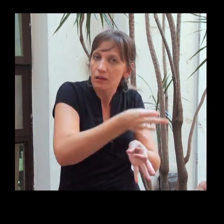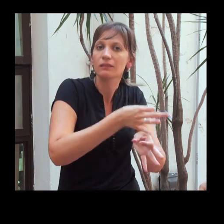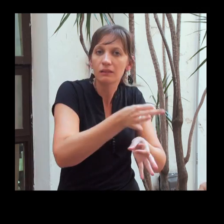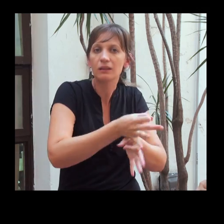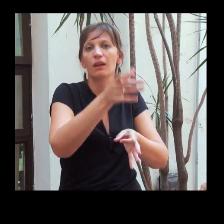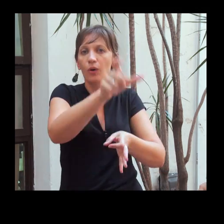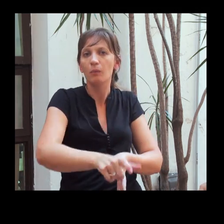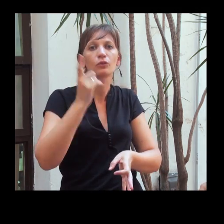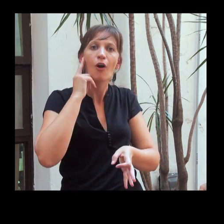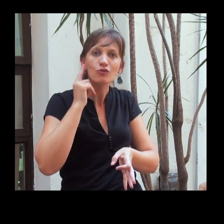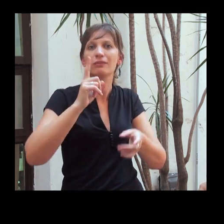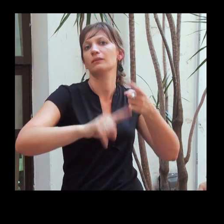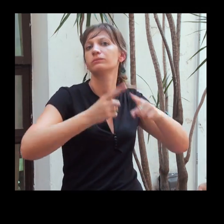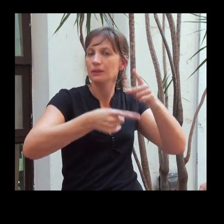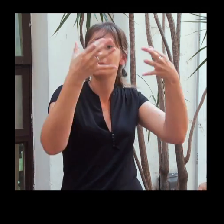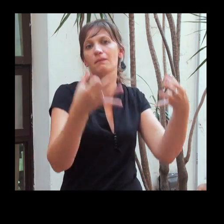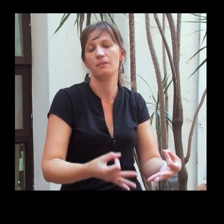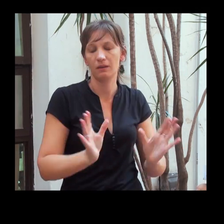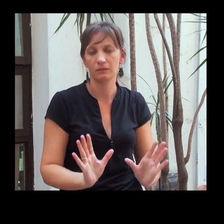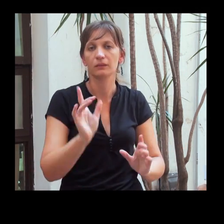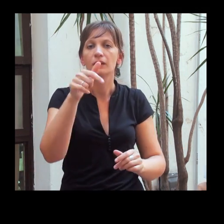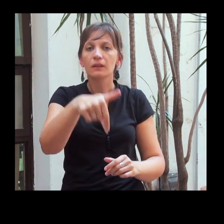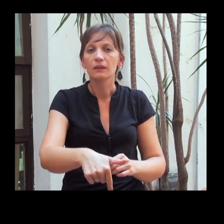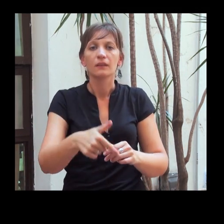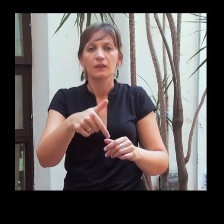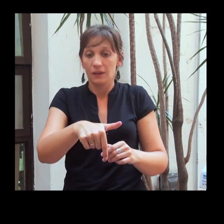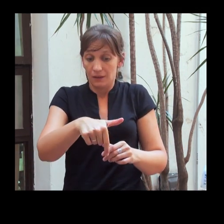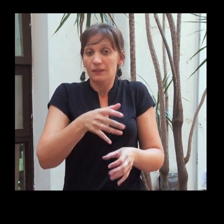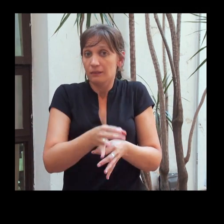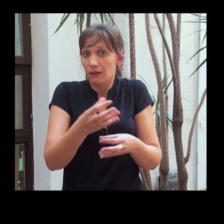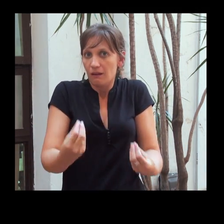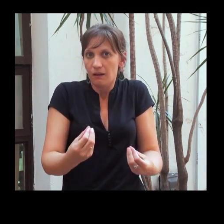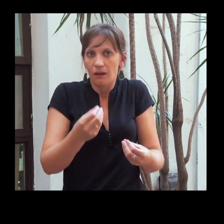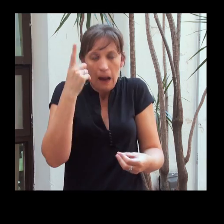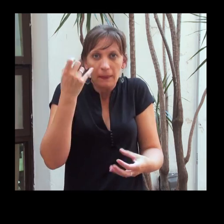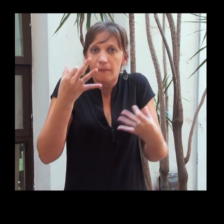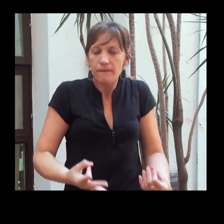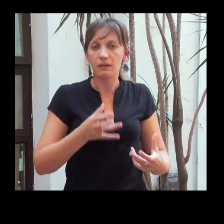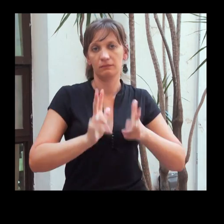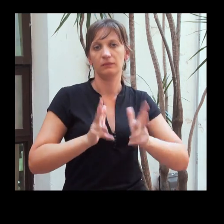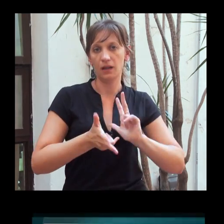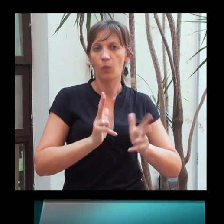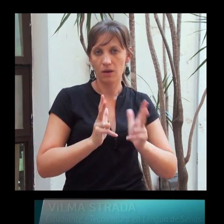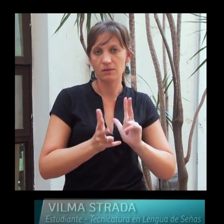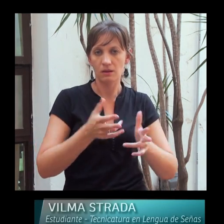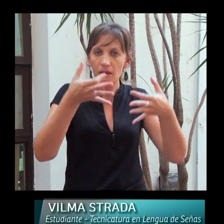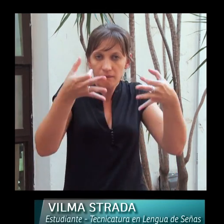intérpretes de lengua de señas para que esta comunidad hablante de una lengua que se habla en la Argentina pueda, bueno, tener